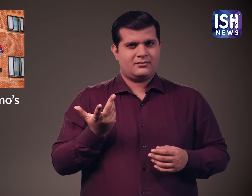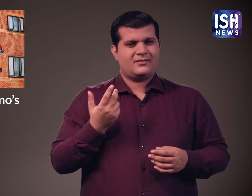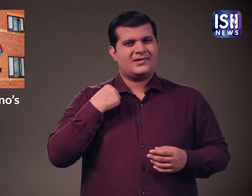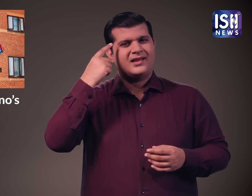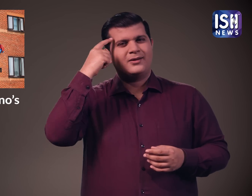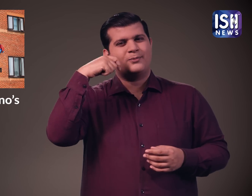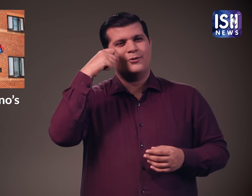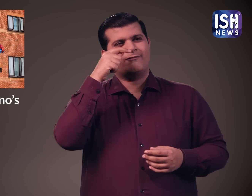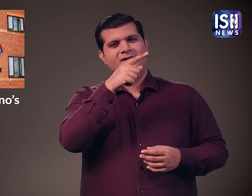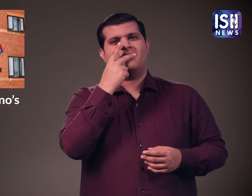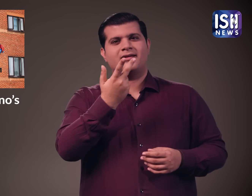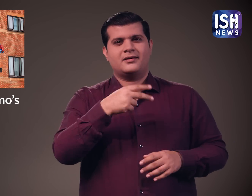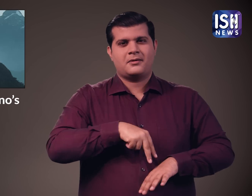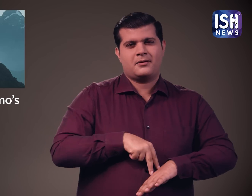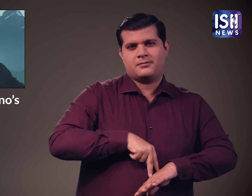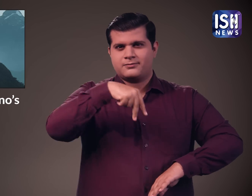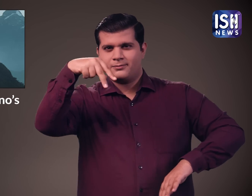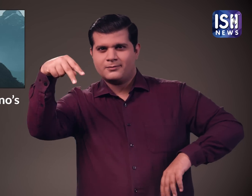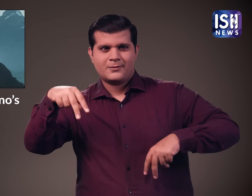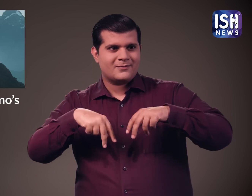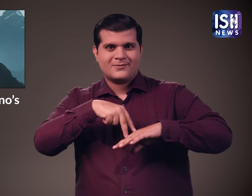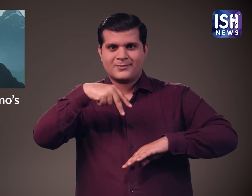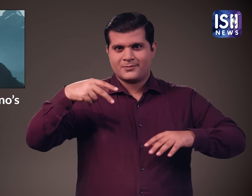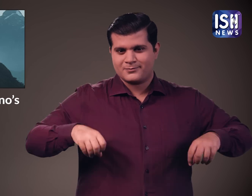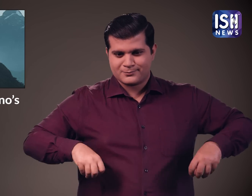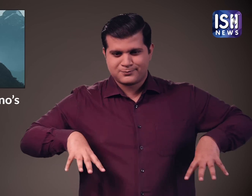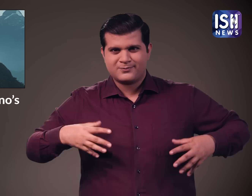आपने फिल्मों में लोगों को जेट पैक पहन कर उठते देखा होगा